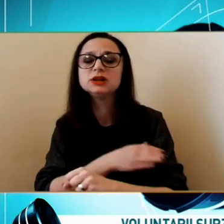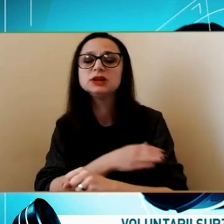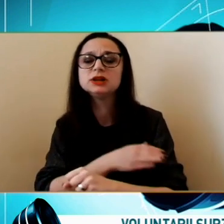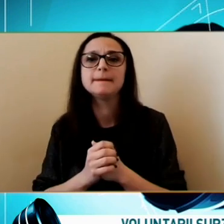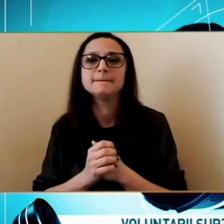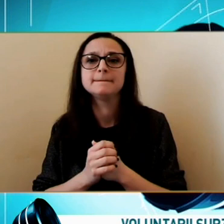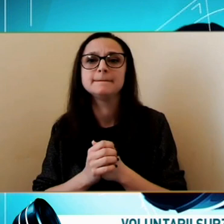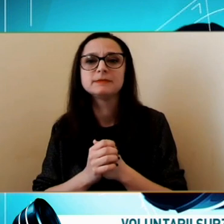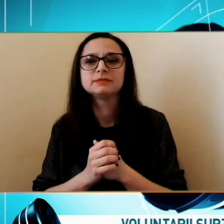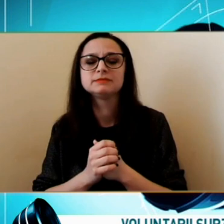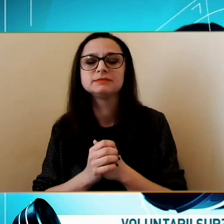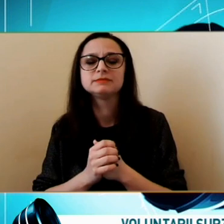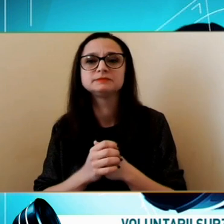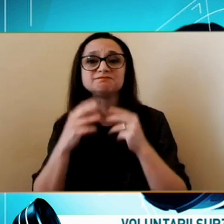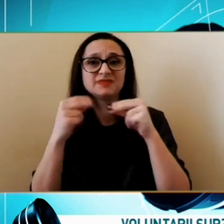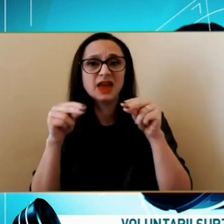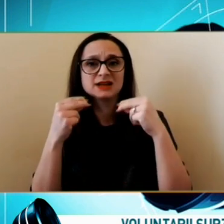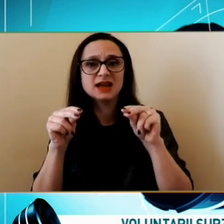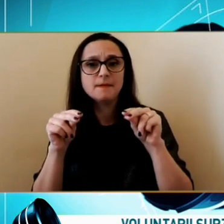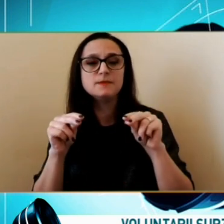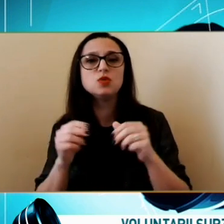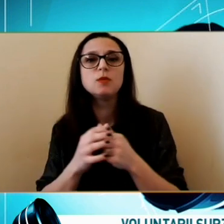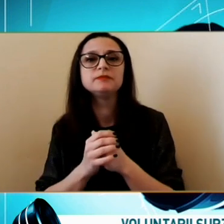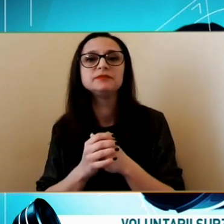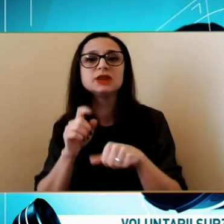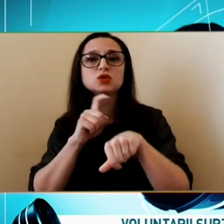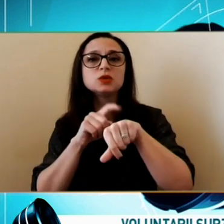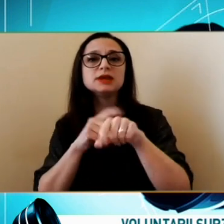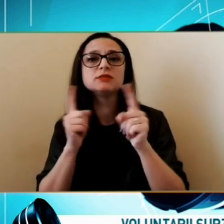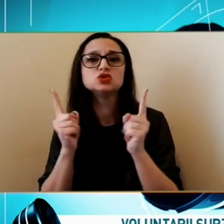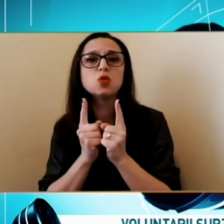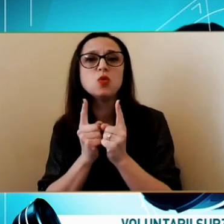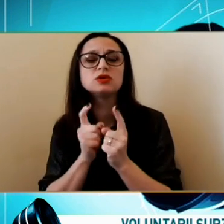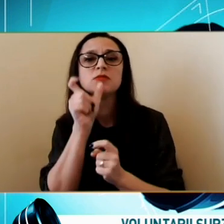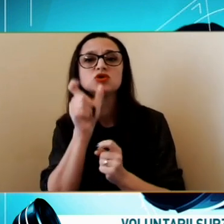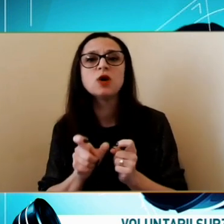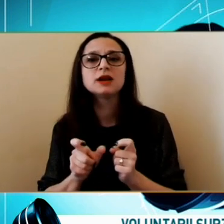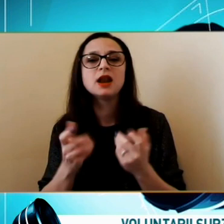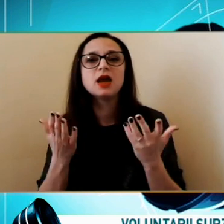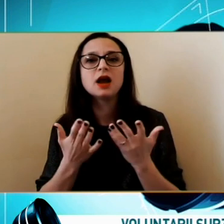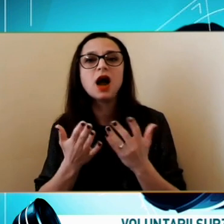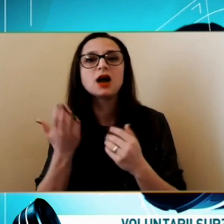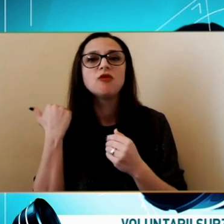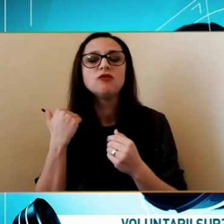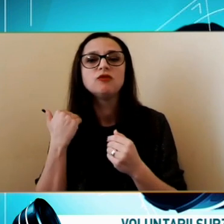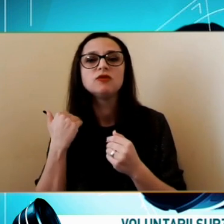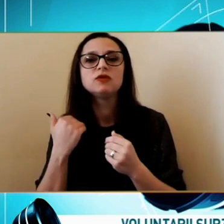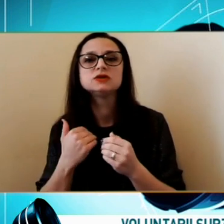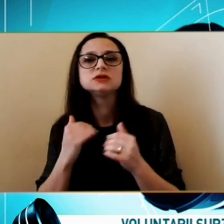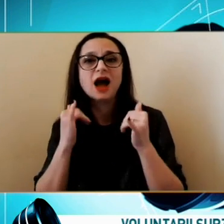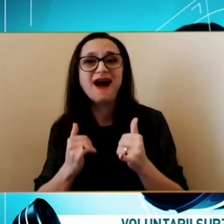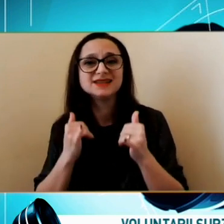La exemplu Într-un scurt timp Persoanele Care au fost Astăzi